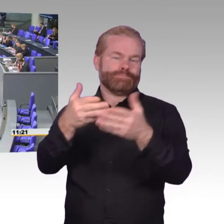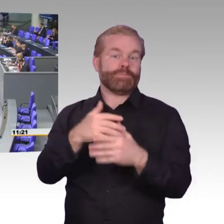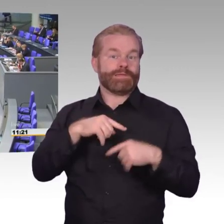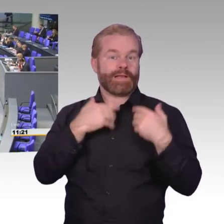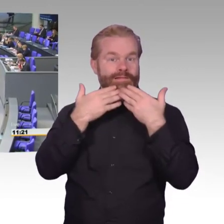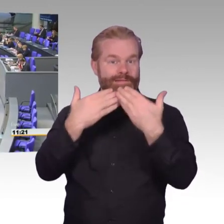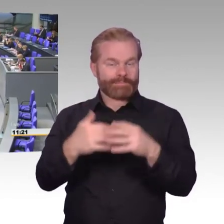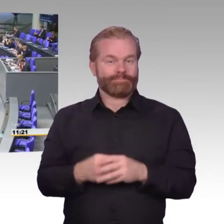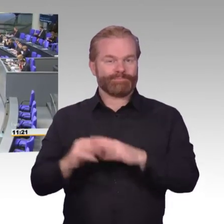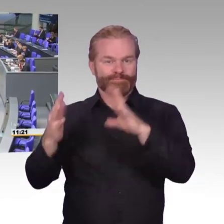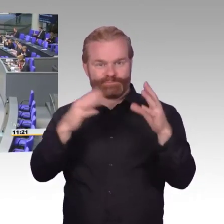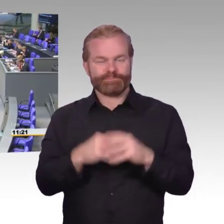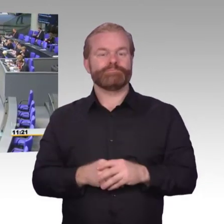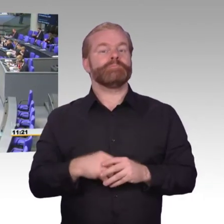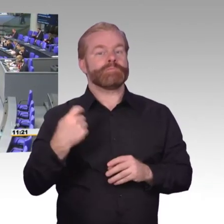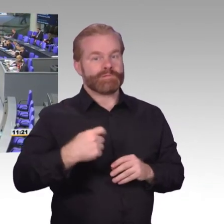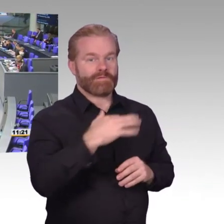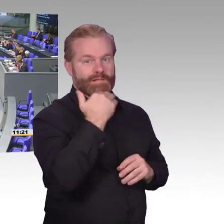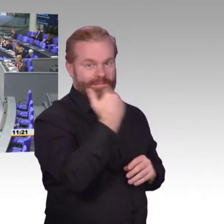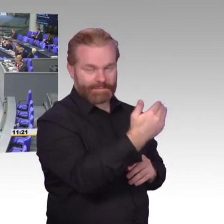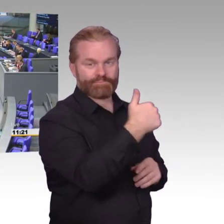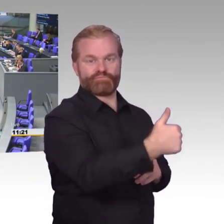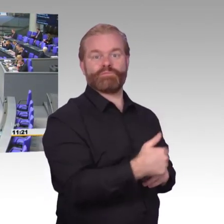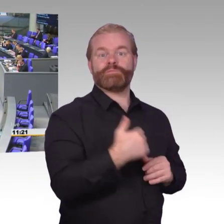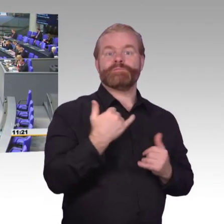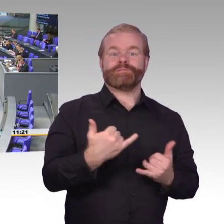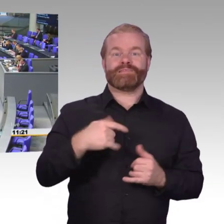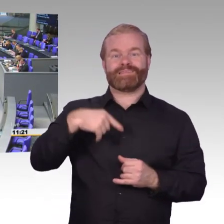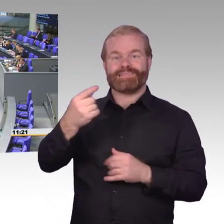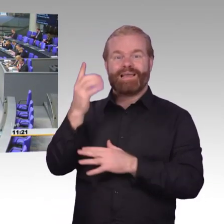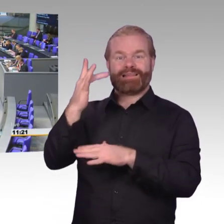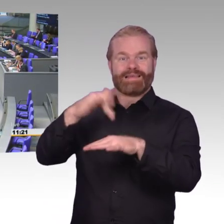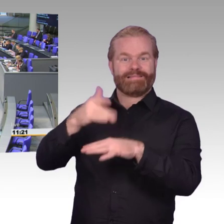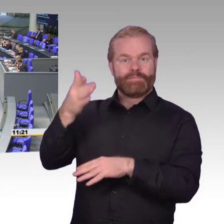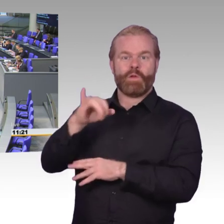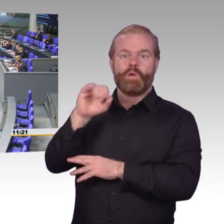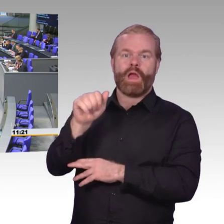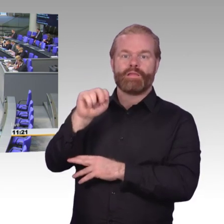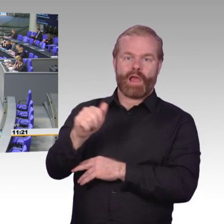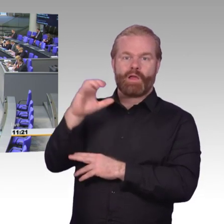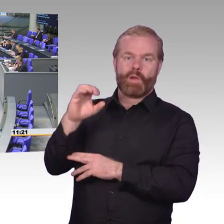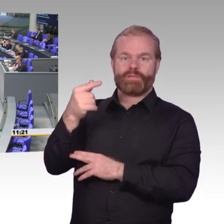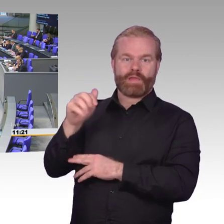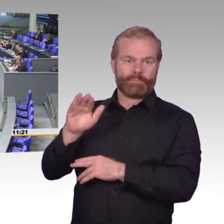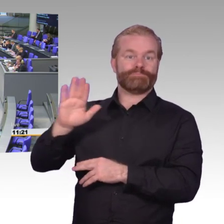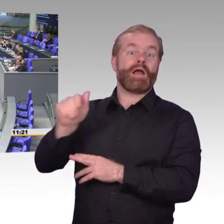Sehr geehrte Frau Präsidentin, liebe Kollegen, in der heutigen Debatte zum Thema Recht auf Verschlüsselung geht es um Vertrauen und Freiheit,